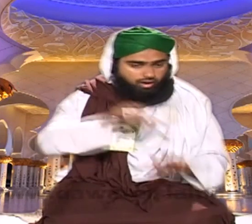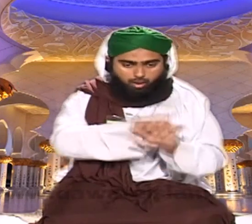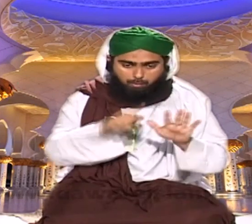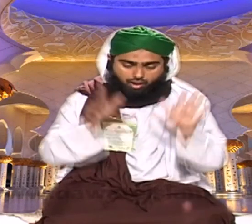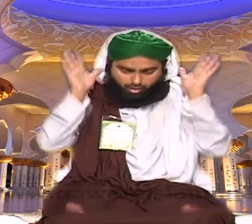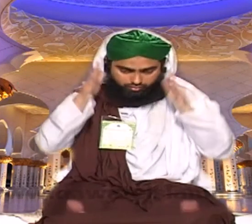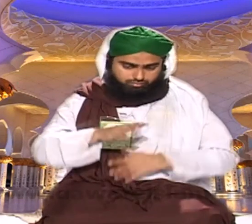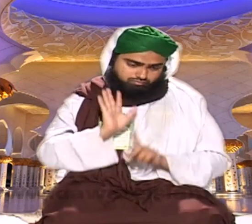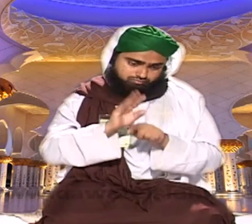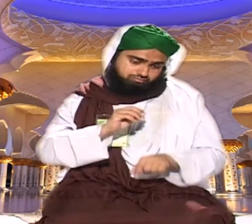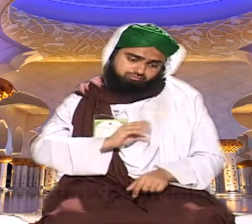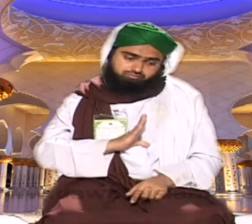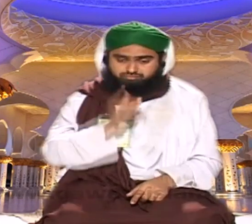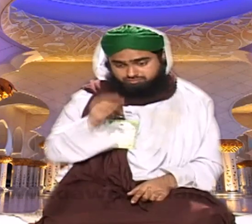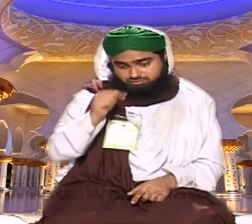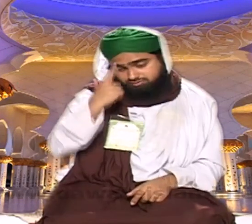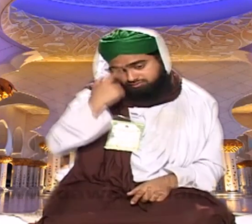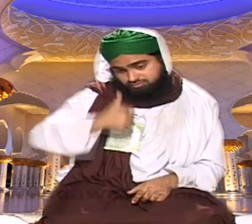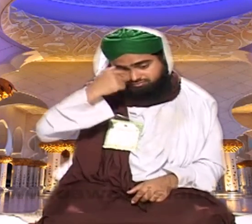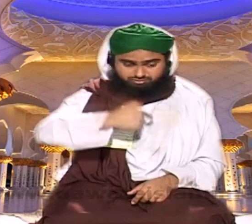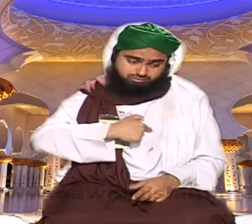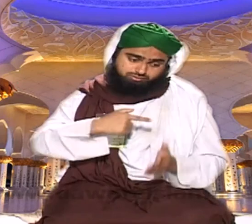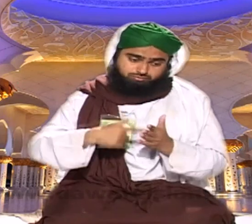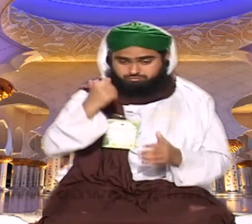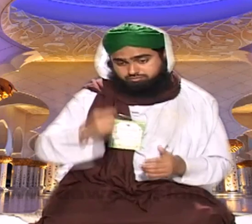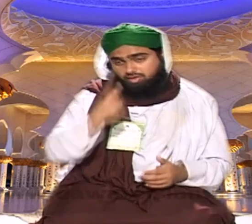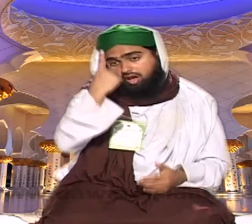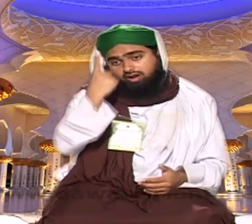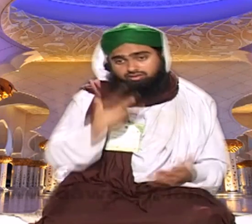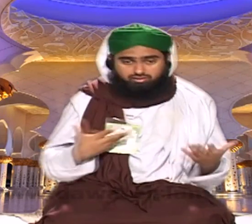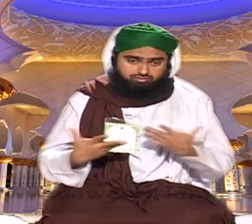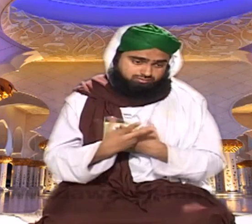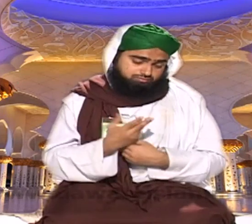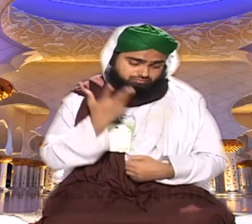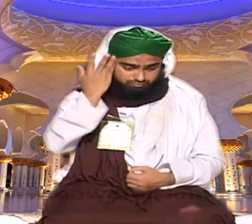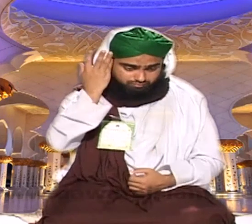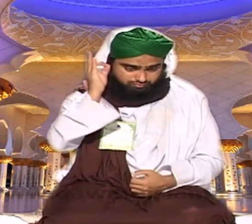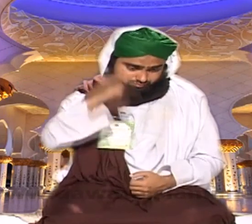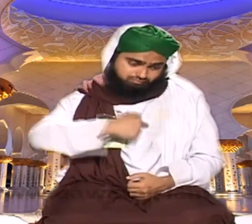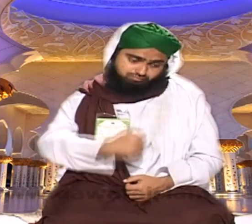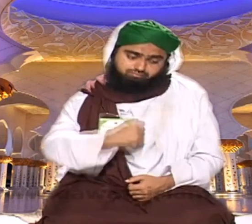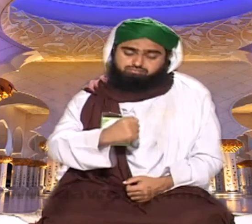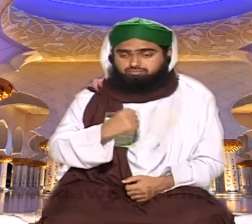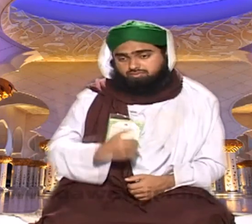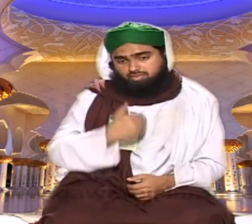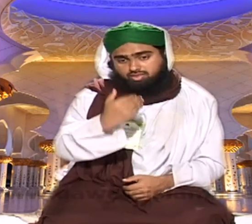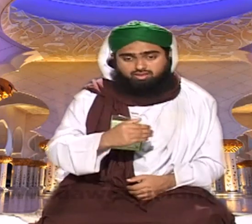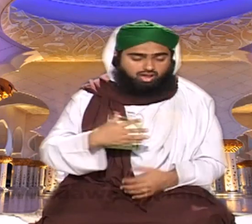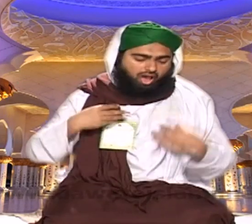عہد کرتے ہیں اے اللہ آج سے ہم عہد کرتے ہیں کہ جان روز کر کوئی